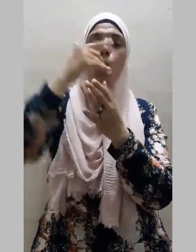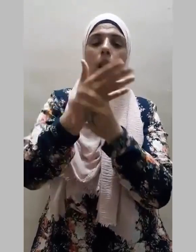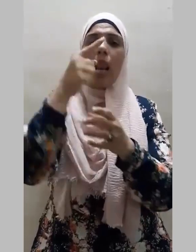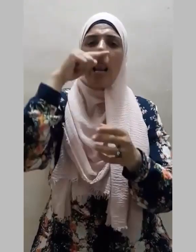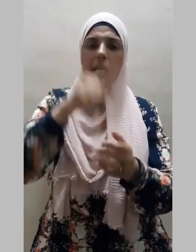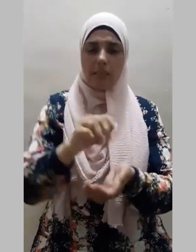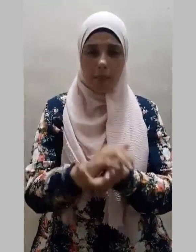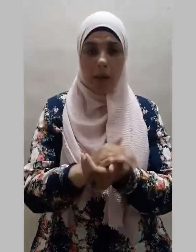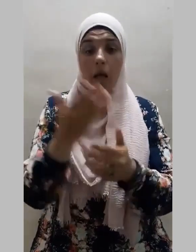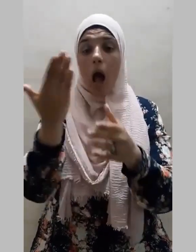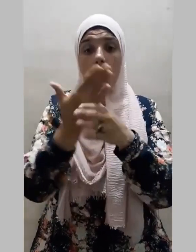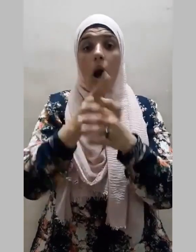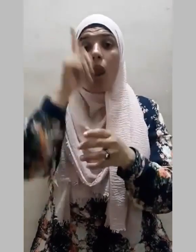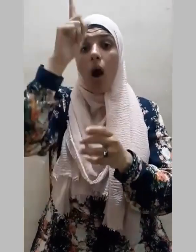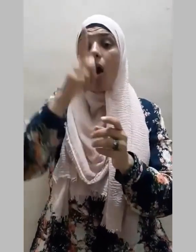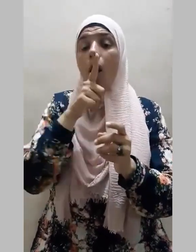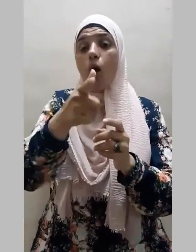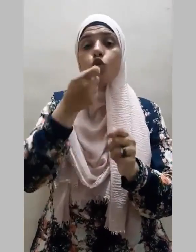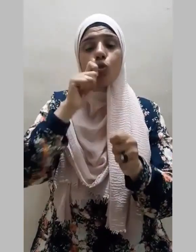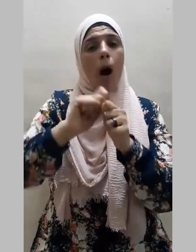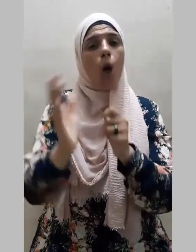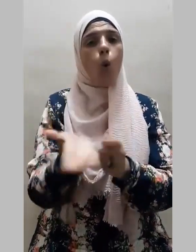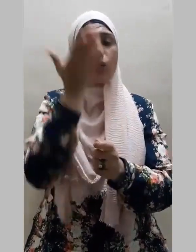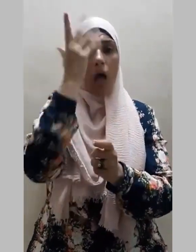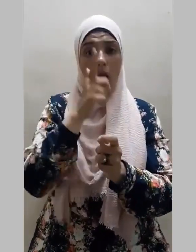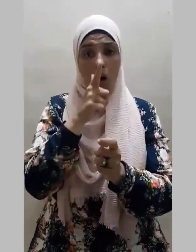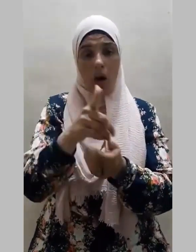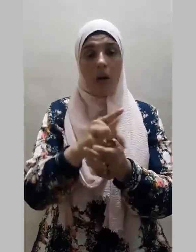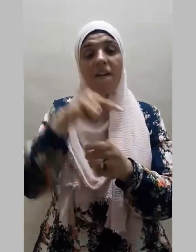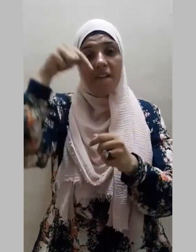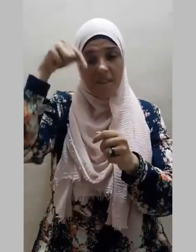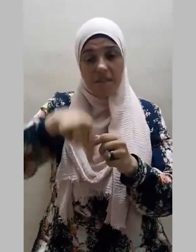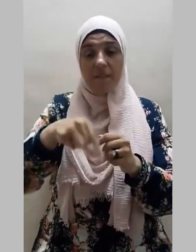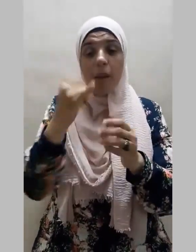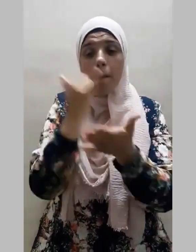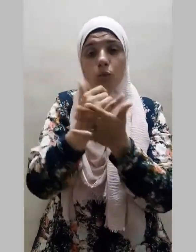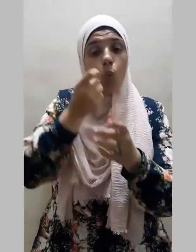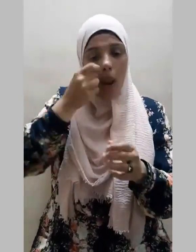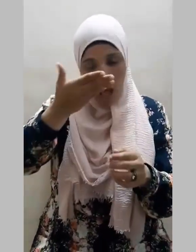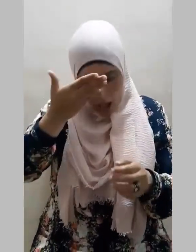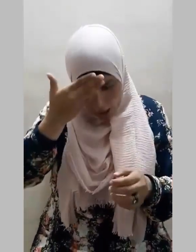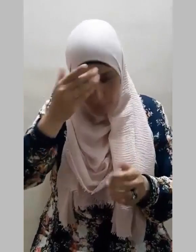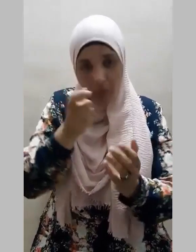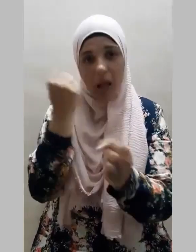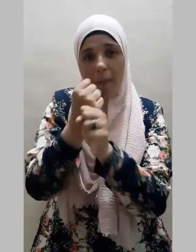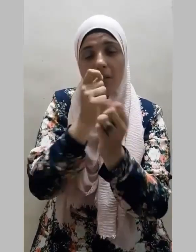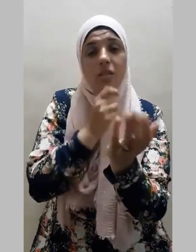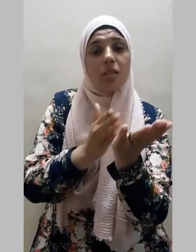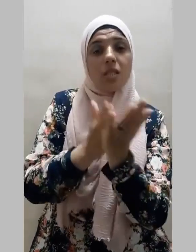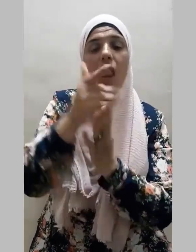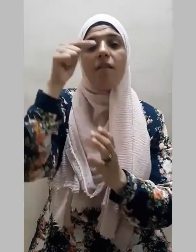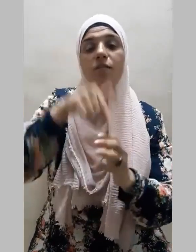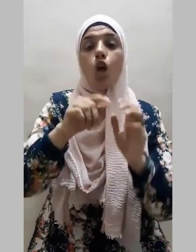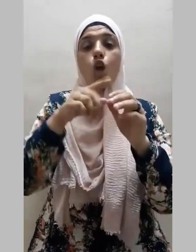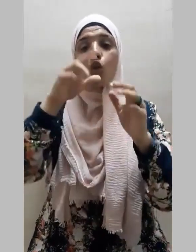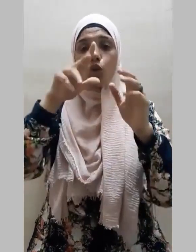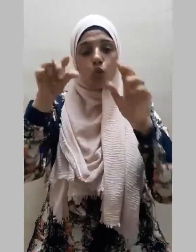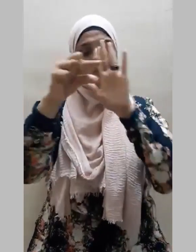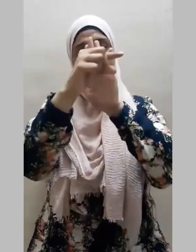حيث يقول الحق سبحانه في شأن العبد الصالح في سورة الكهن فوجد